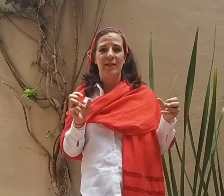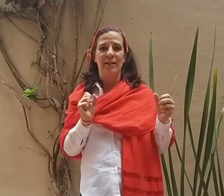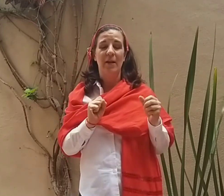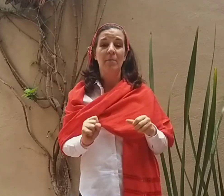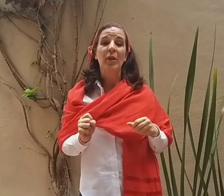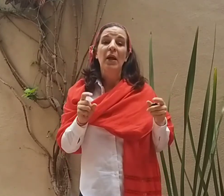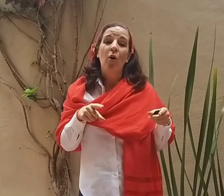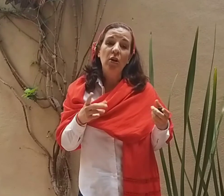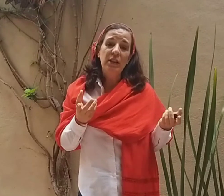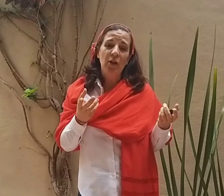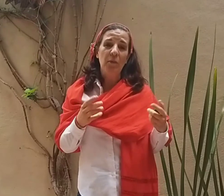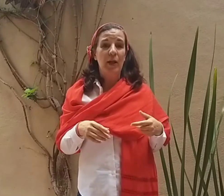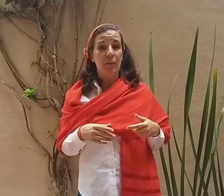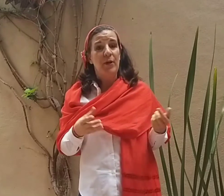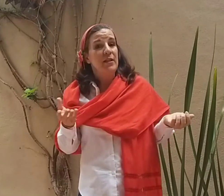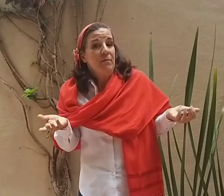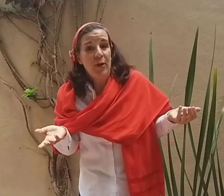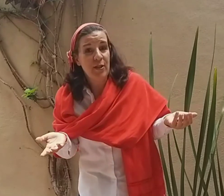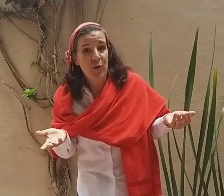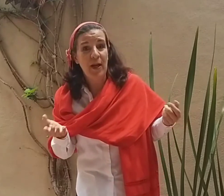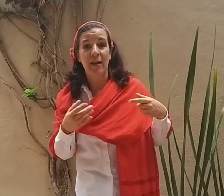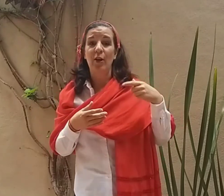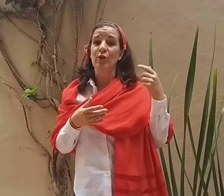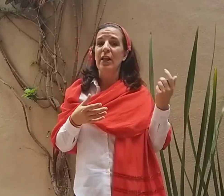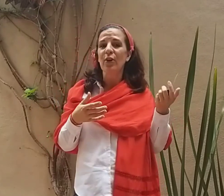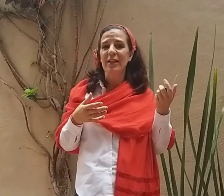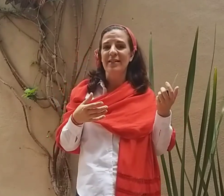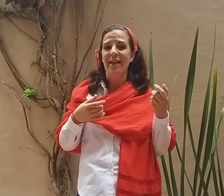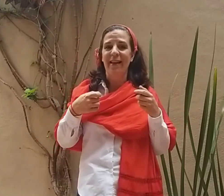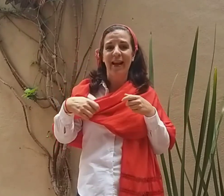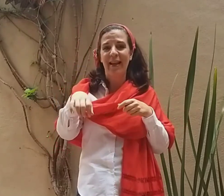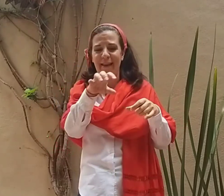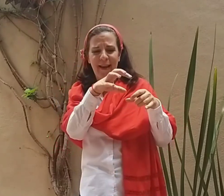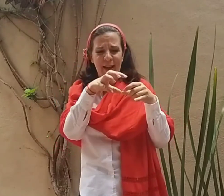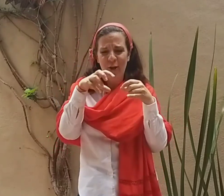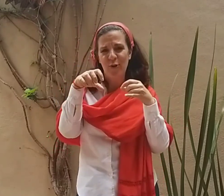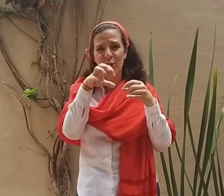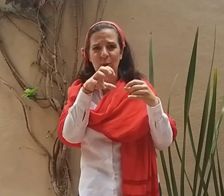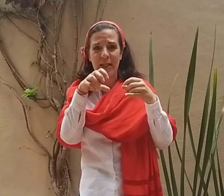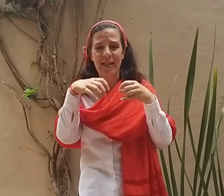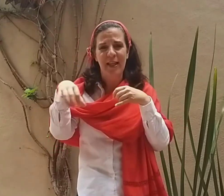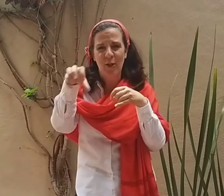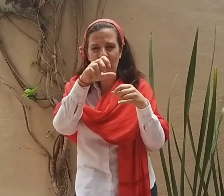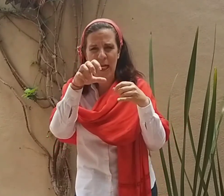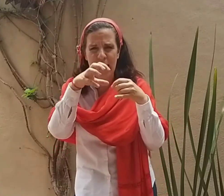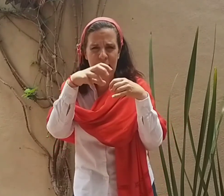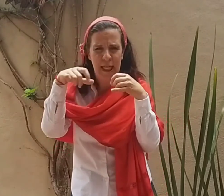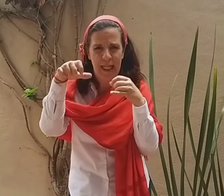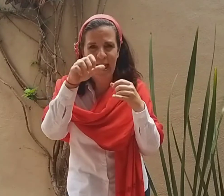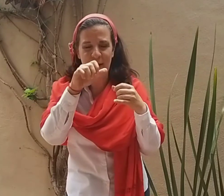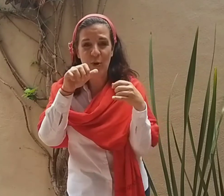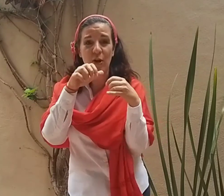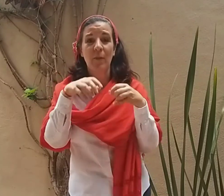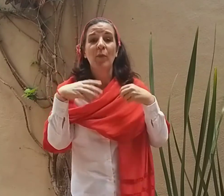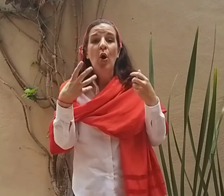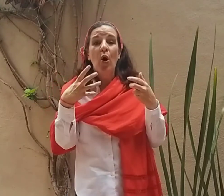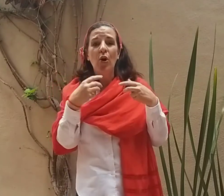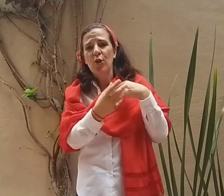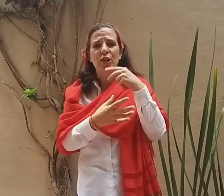esto. O si no, bueno, pues puedes comer los elotes que hay en la calle con su quesito y el chile y el limón o los